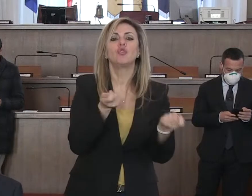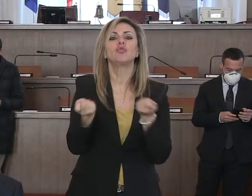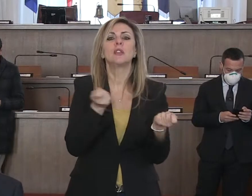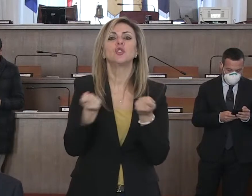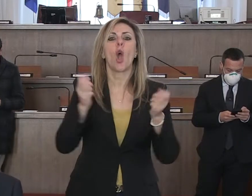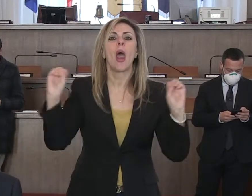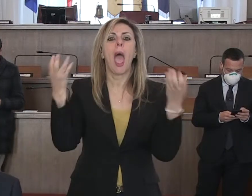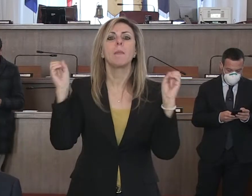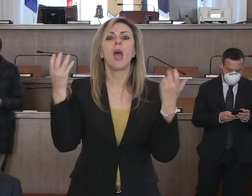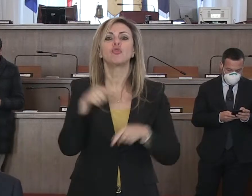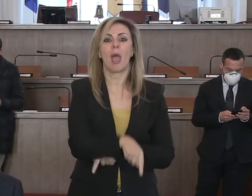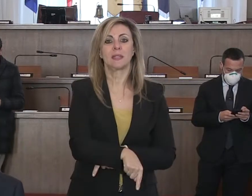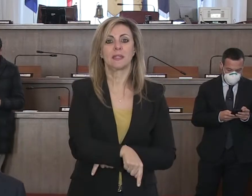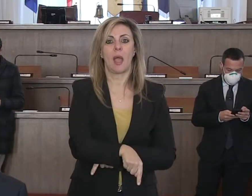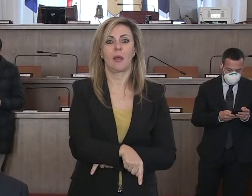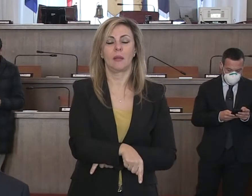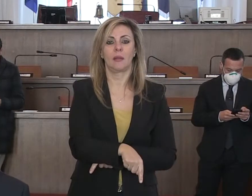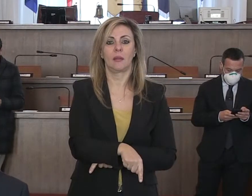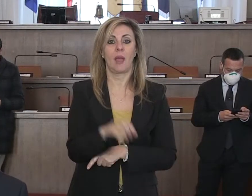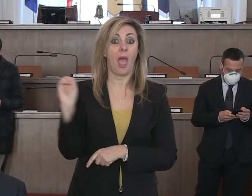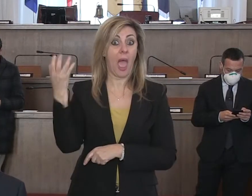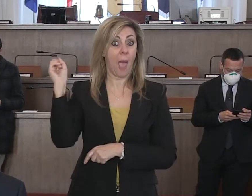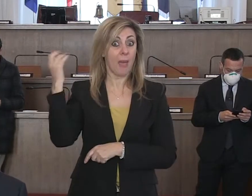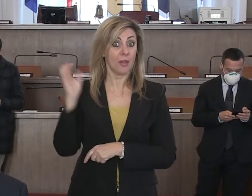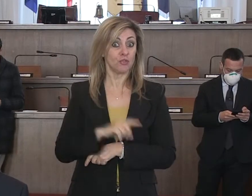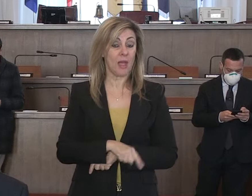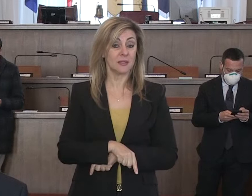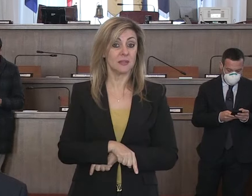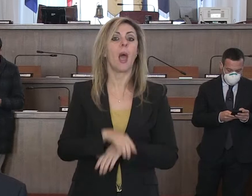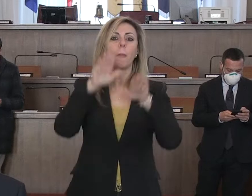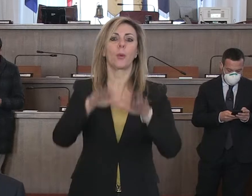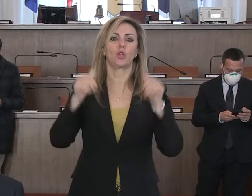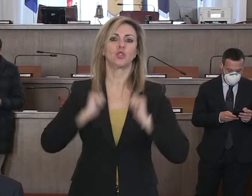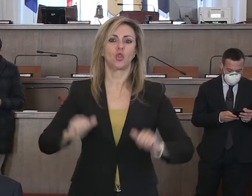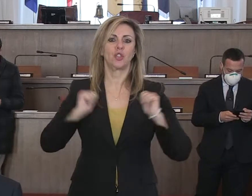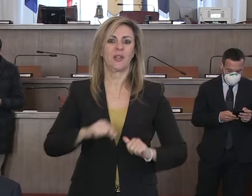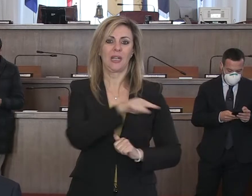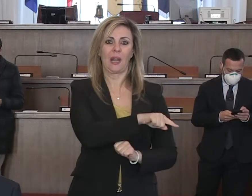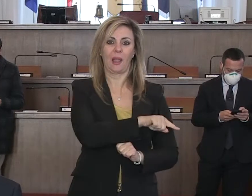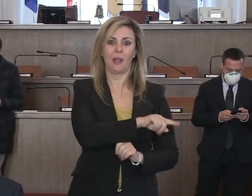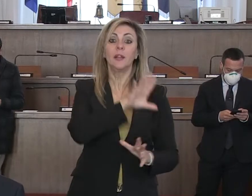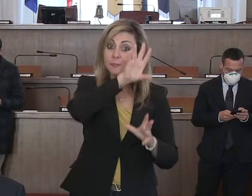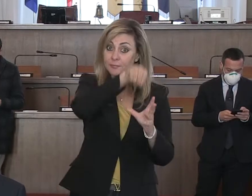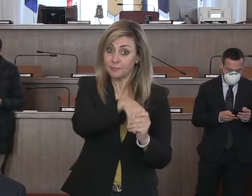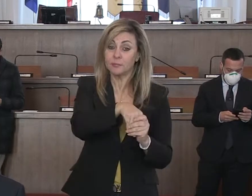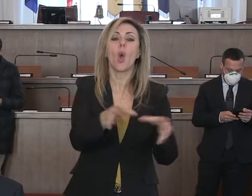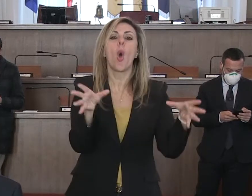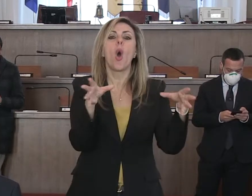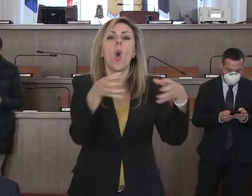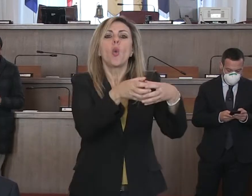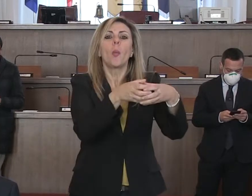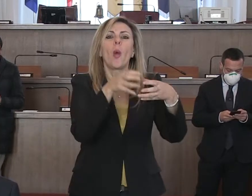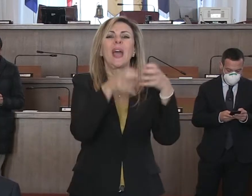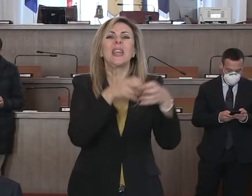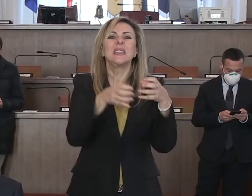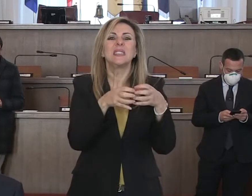emergenze, della missione di emergenza, presso la protezione civile che è quindi guidata dall'unità di crisi dall'ingegner Silvio